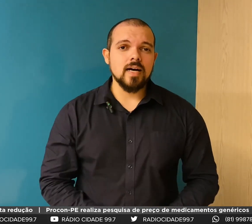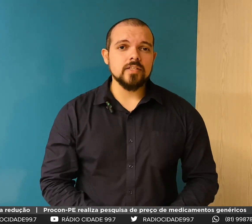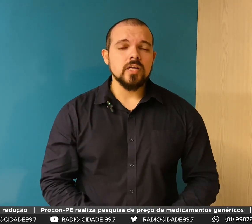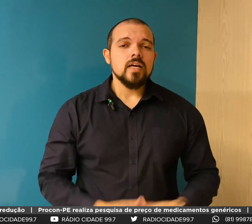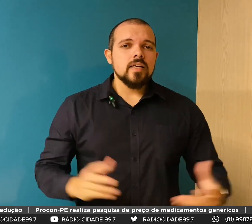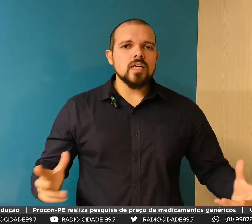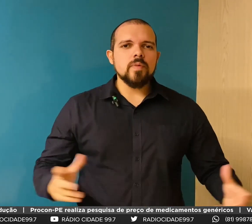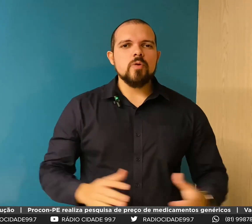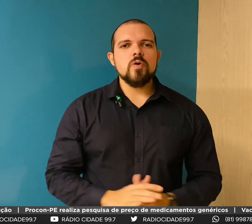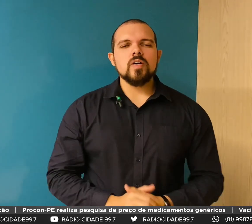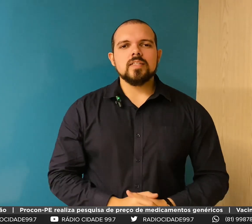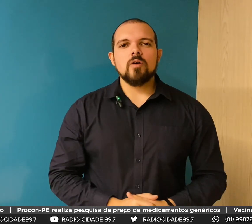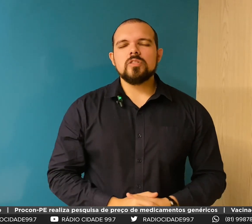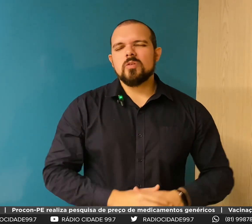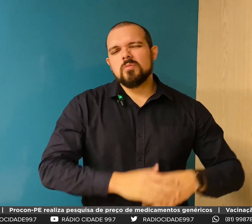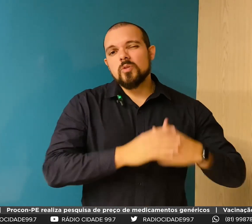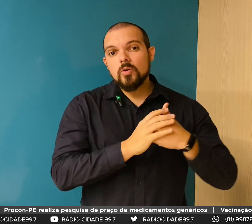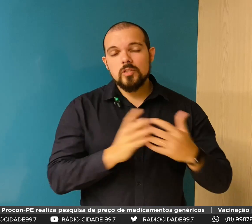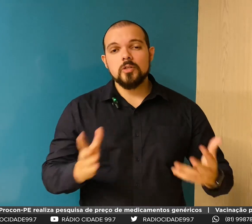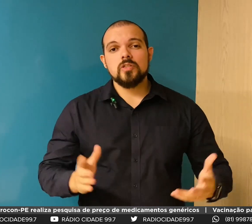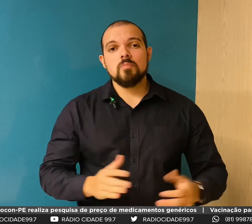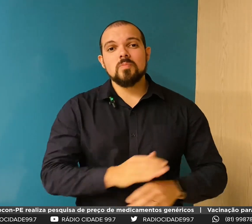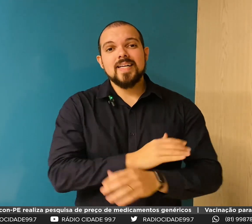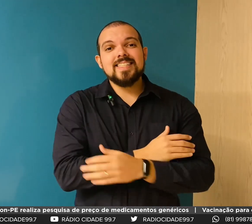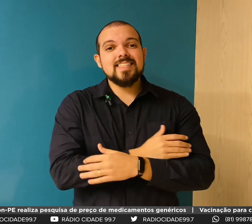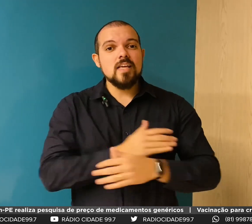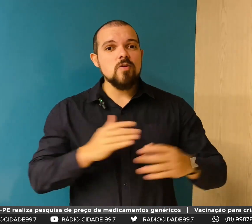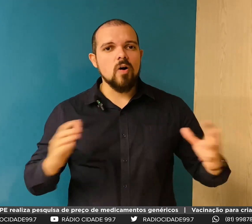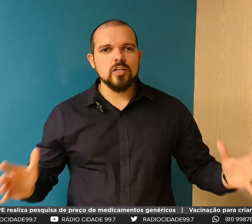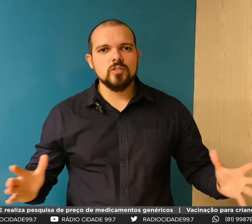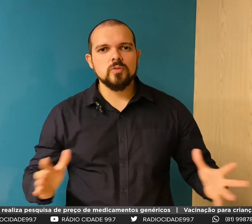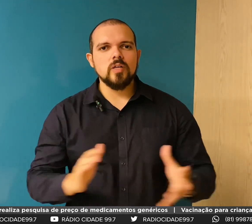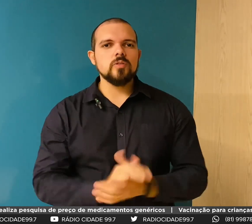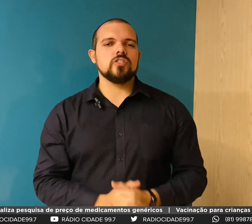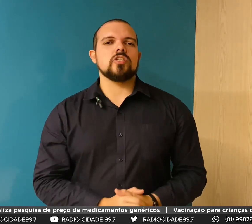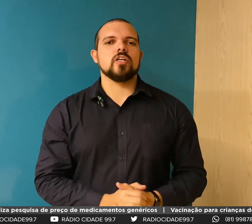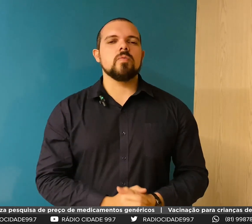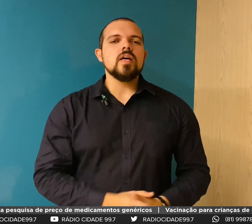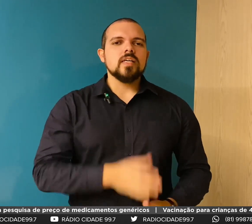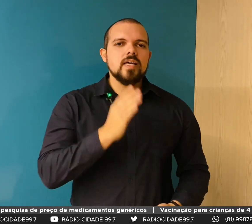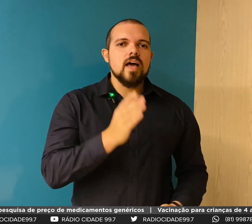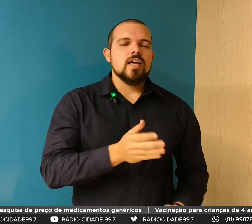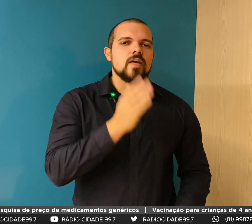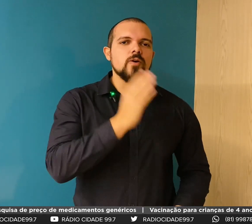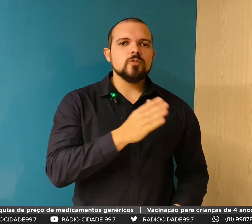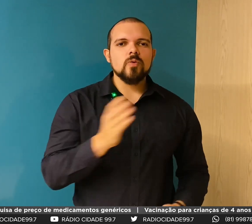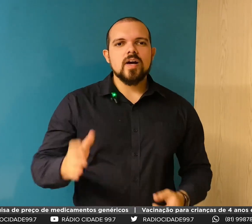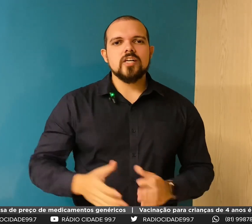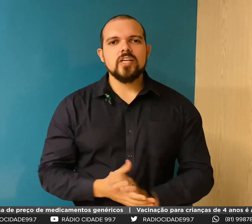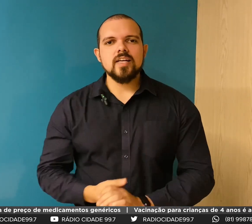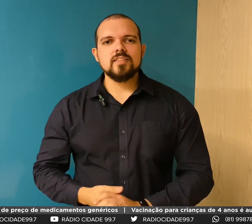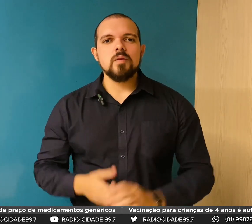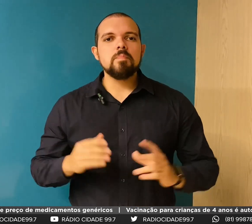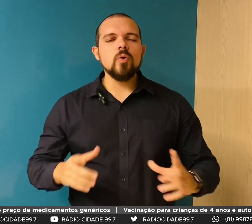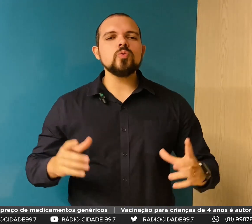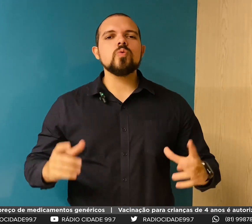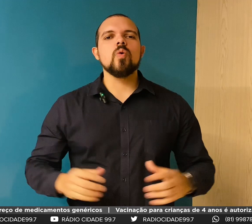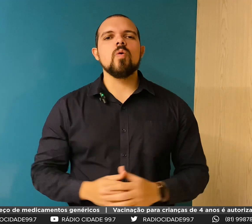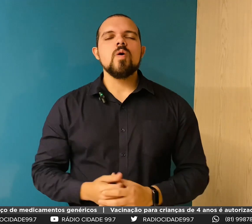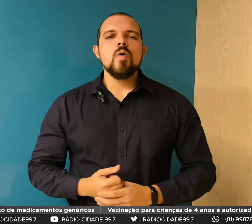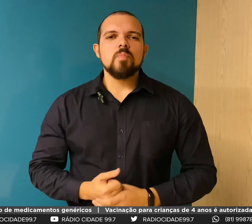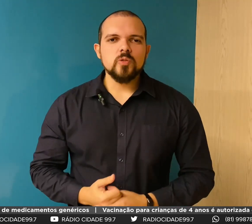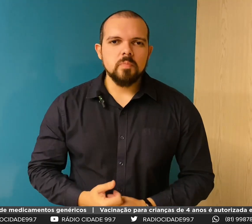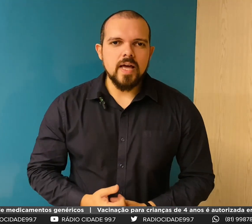aqui da Rádio Cidade e também o meu canal, onde nós temos mais de 100 horas de conteúdo em gestão, que é eusouhgs